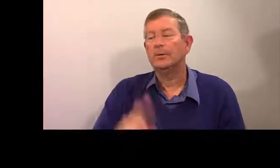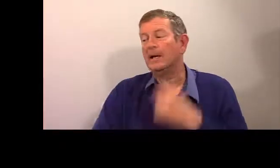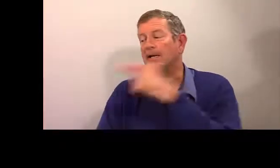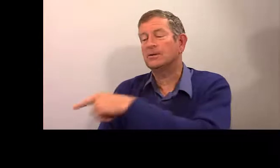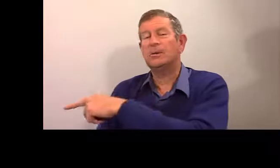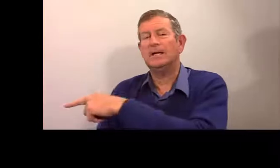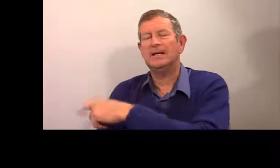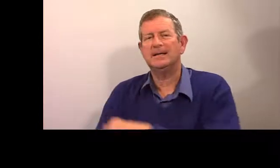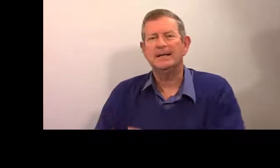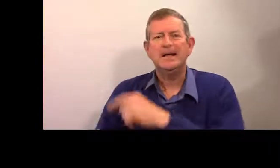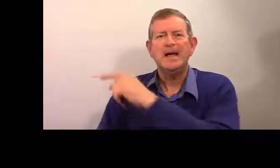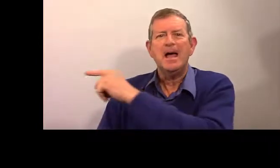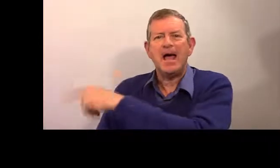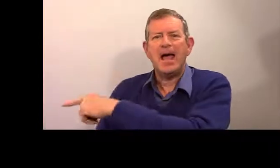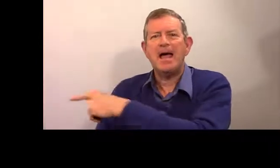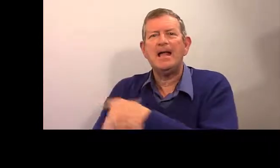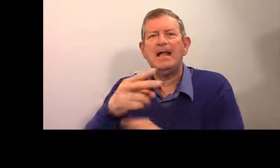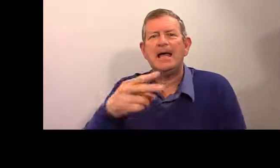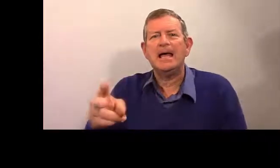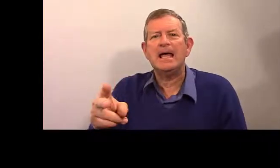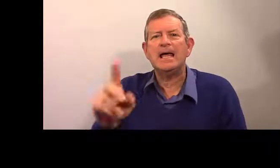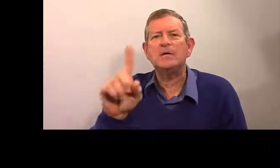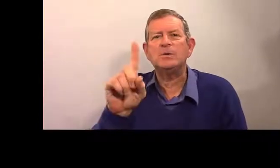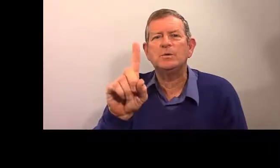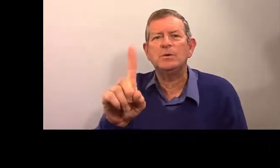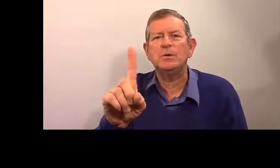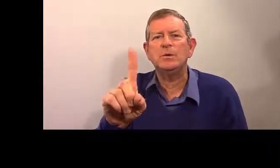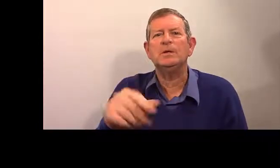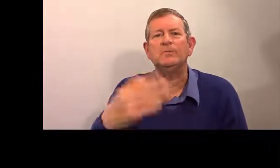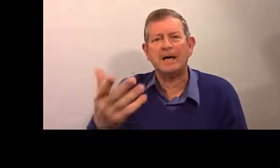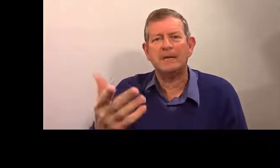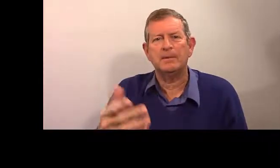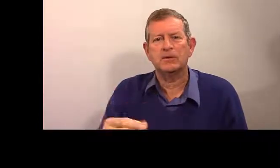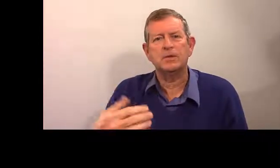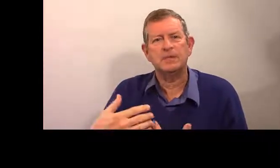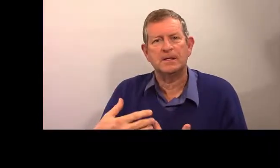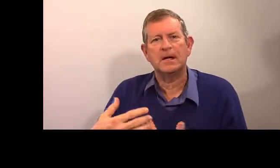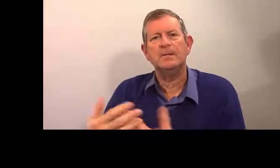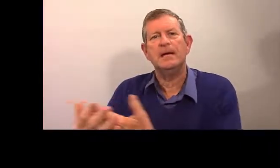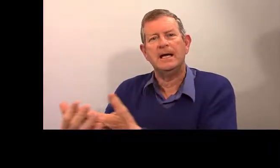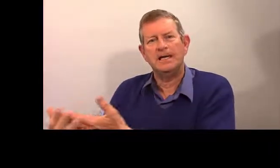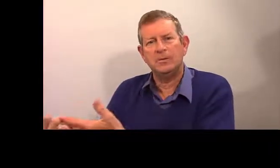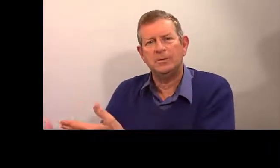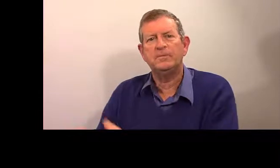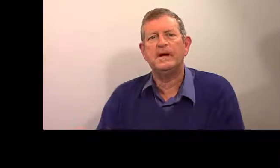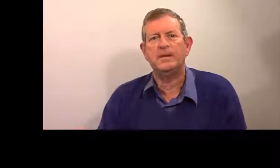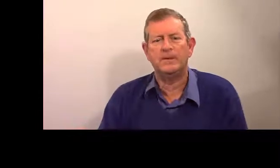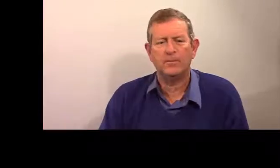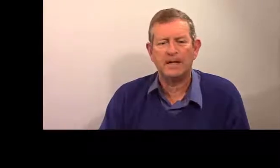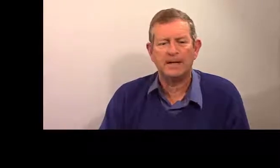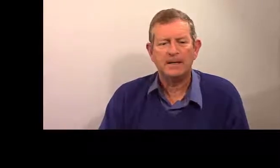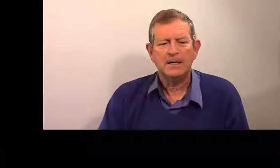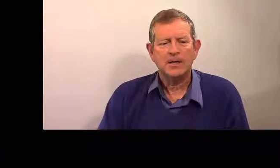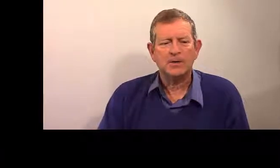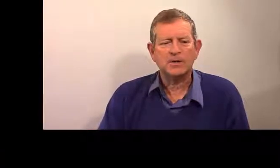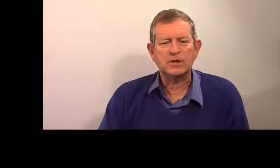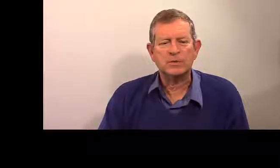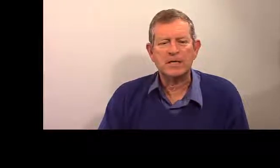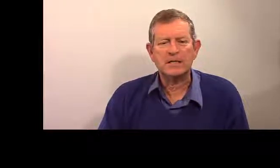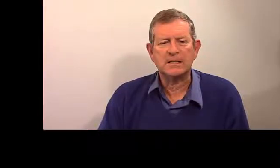Plutôt, elle est discutée là. Elle est une femme. Je suis un homme. Elle est une femme. Voilà.